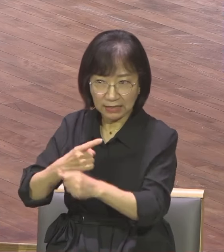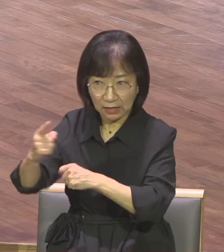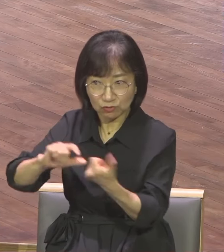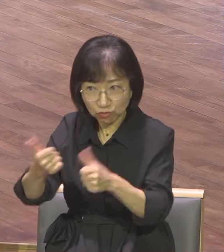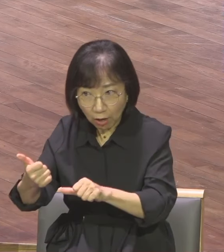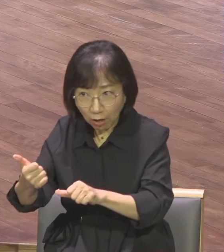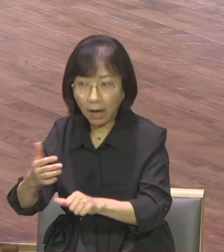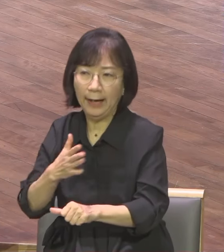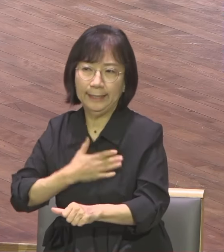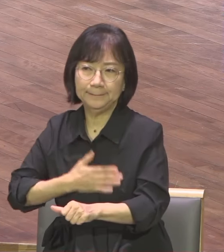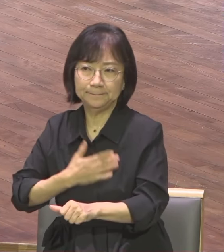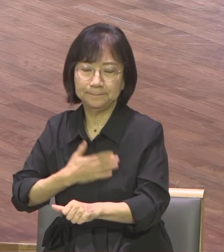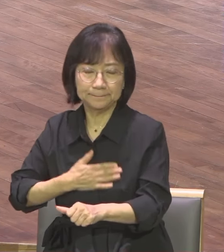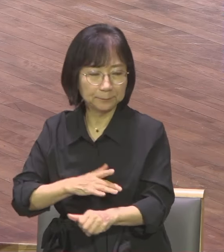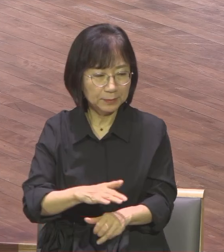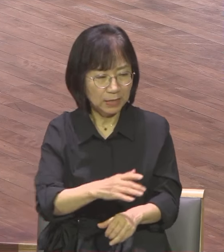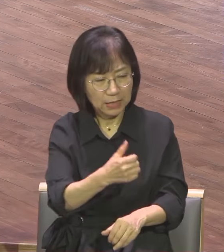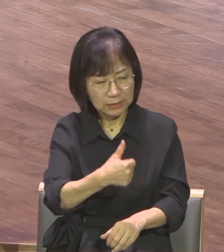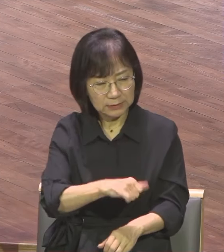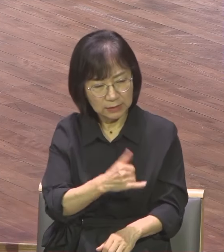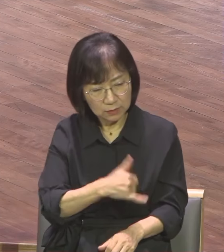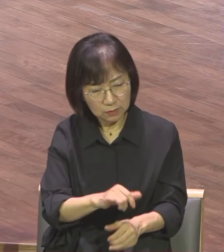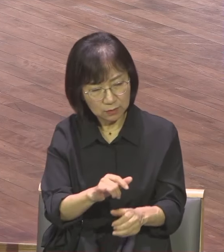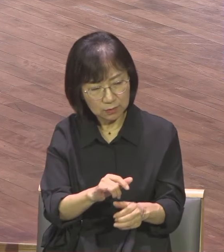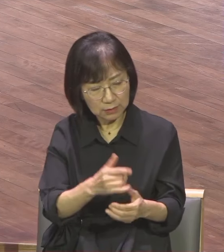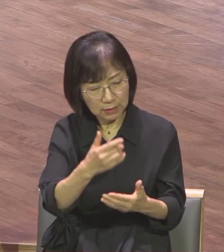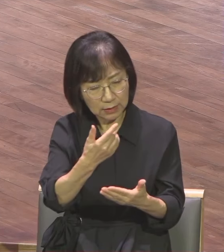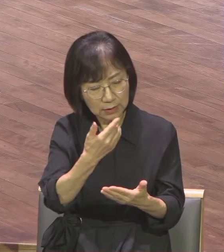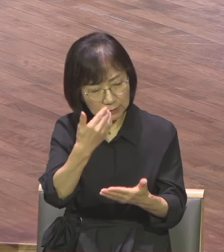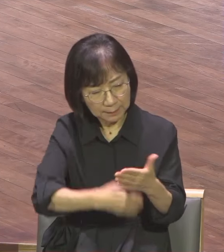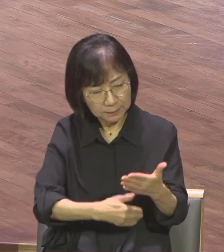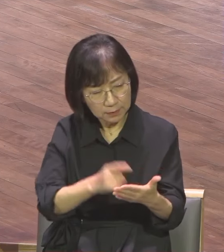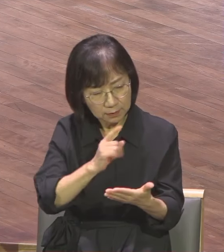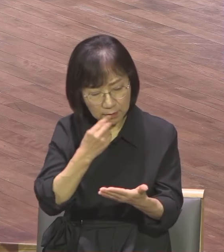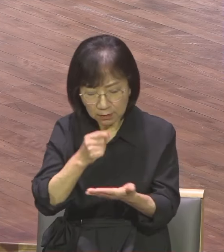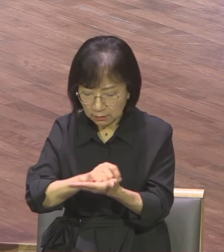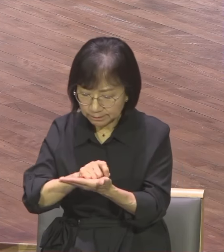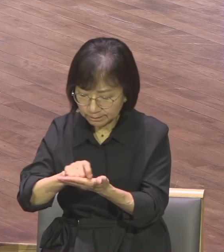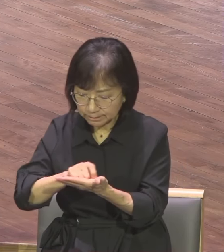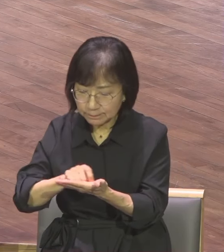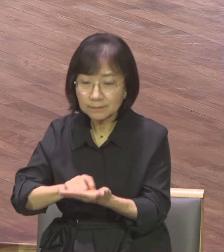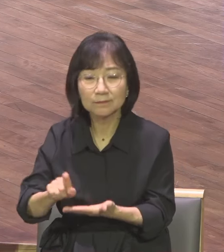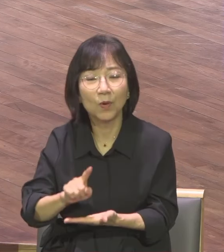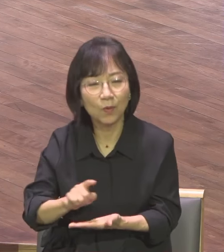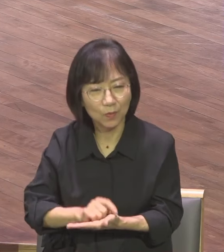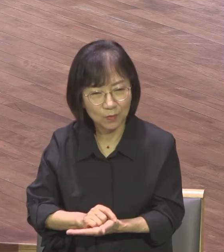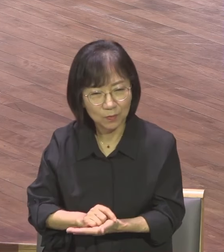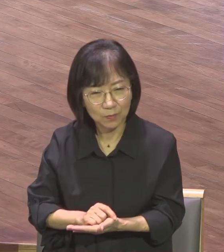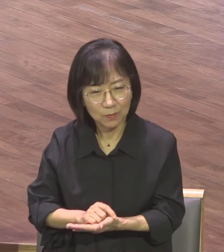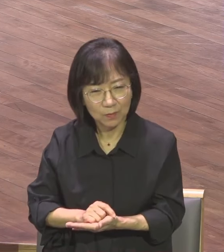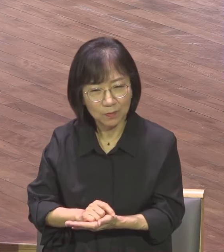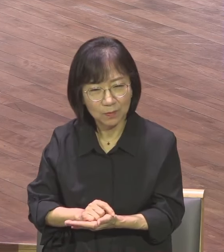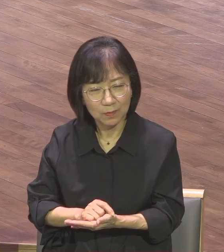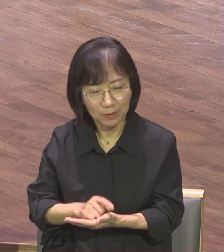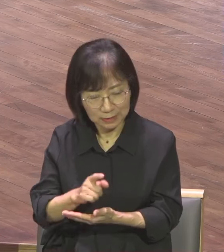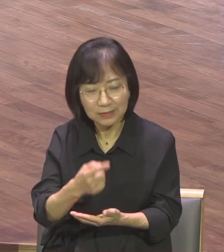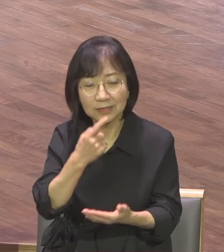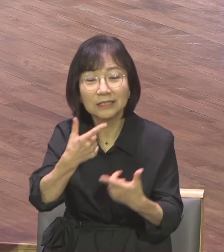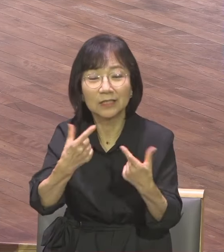어떤 글을 적겠어요 그런 중심으로 봐야 될 것이 디모데우